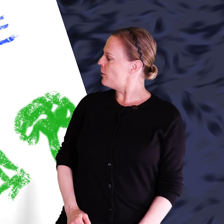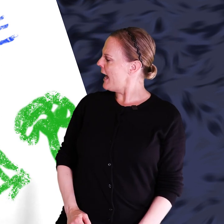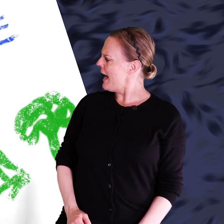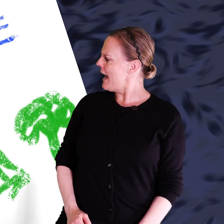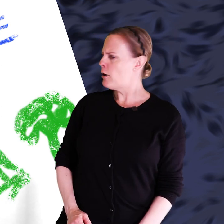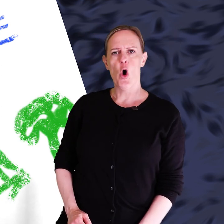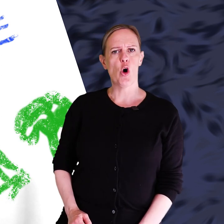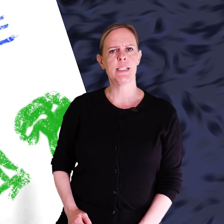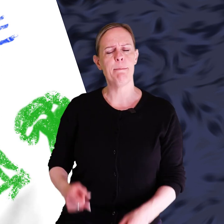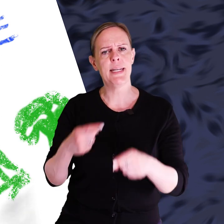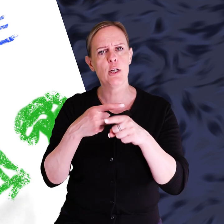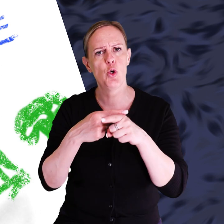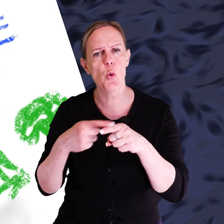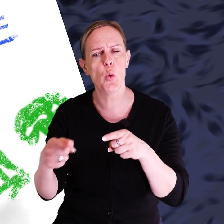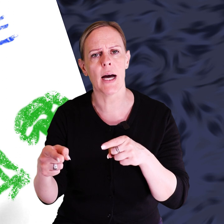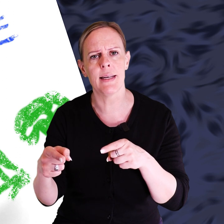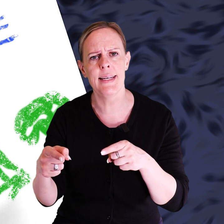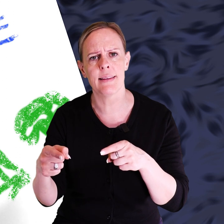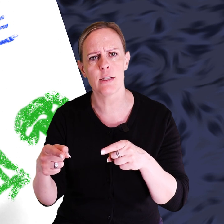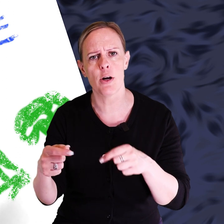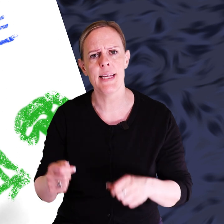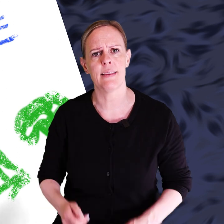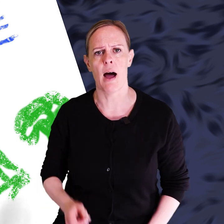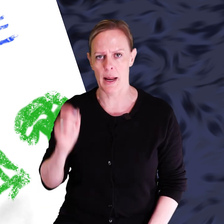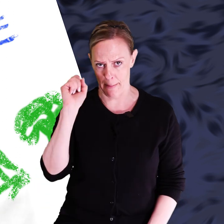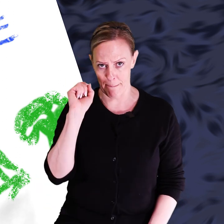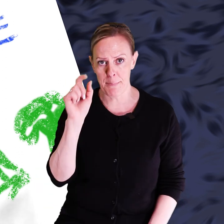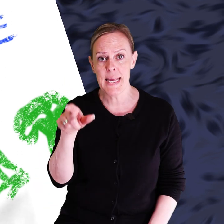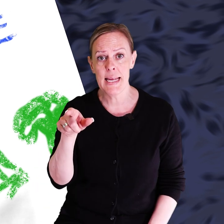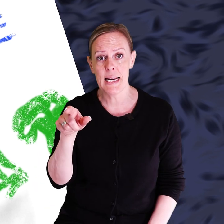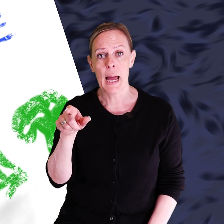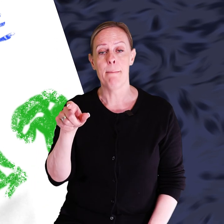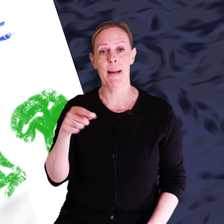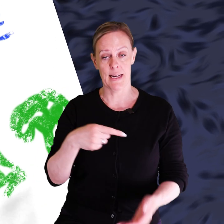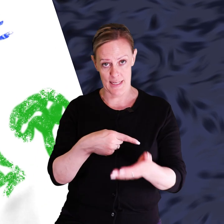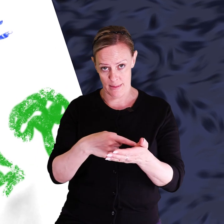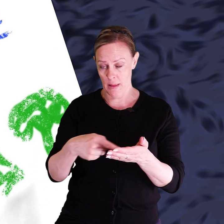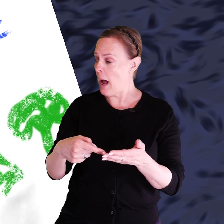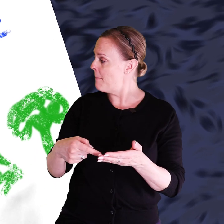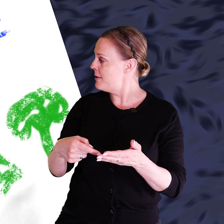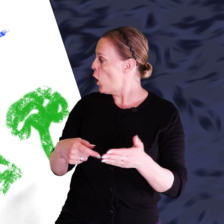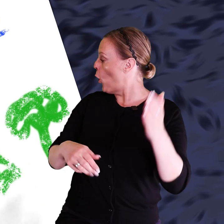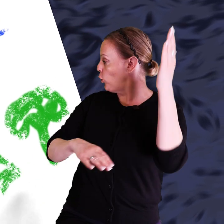Sådär. Och sen med den gula kritan så ritar han en pil mellan sitt namn och